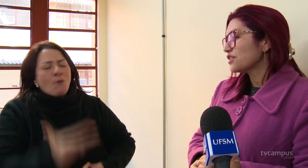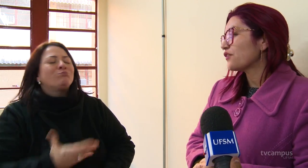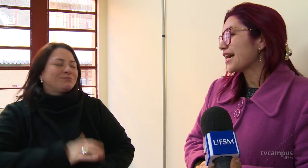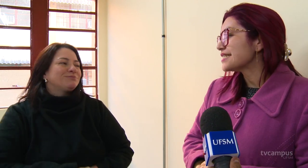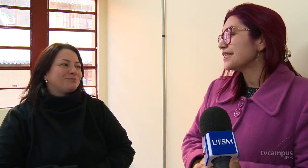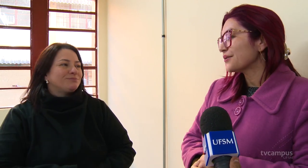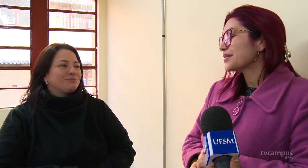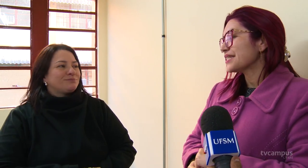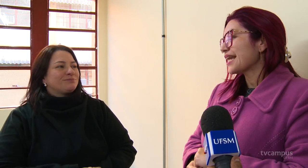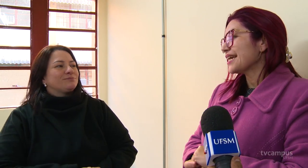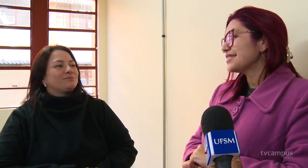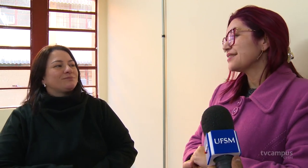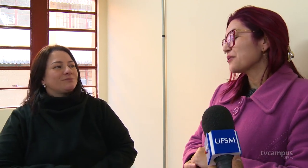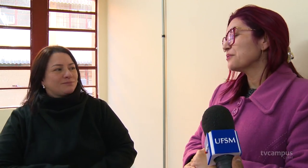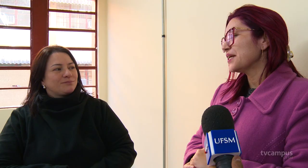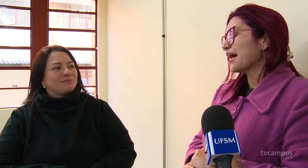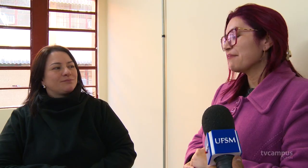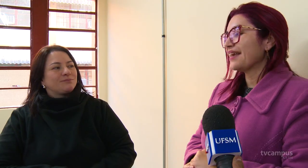frases em língua de sinais e se comunicar bem.